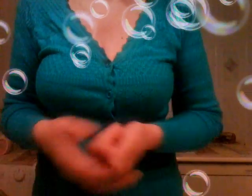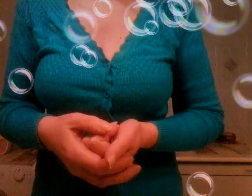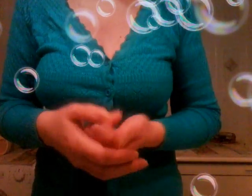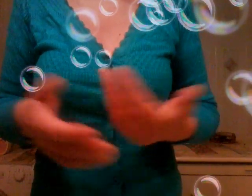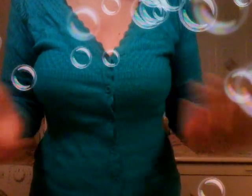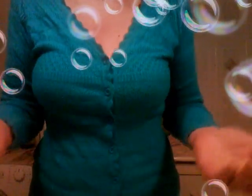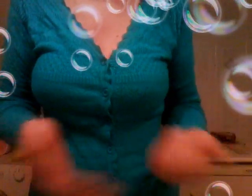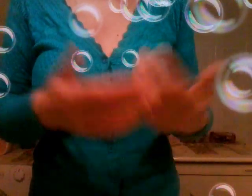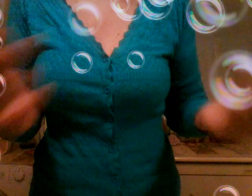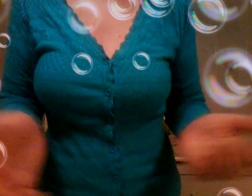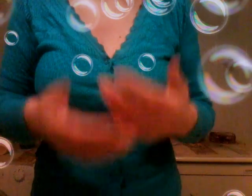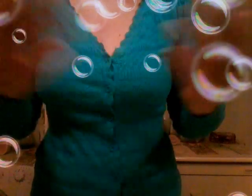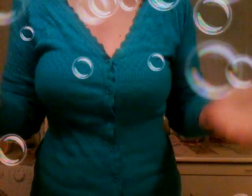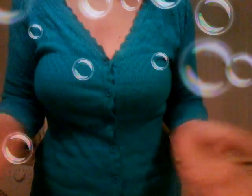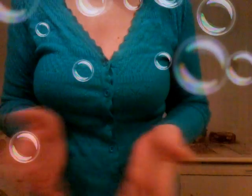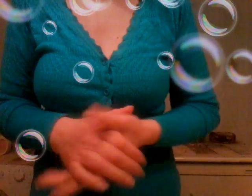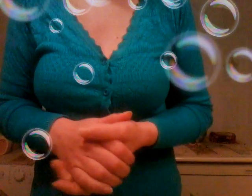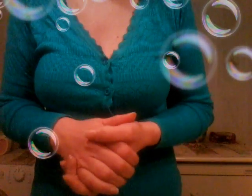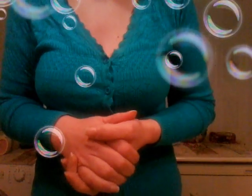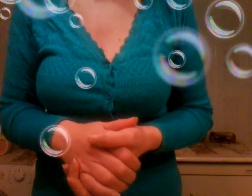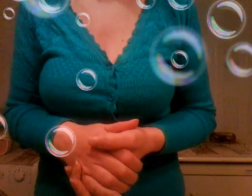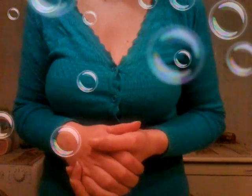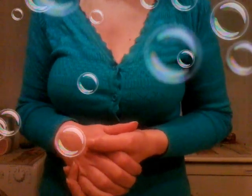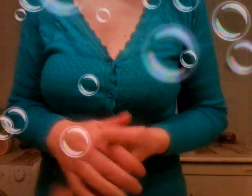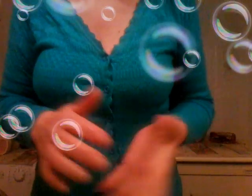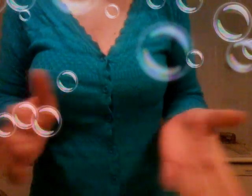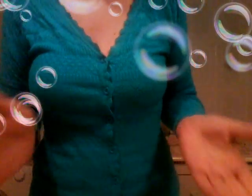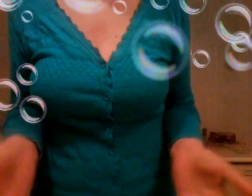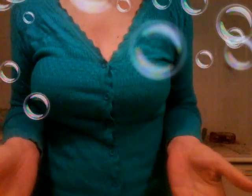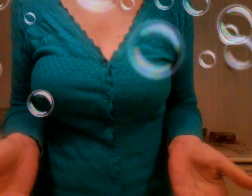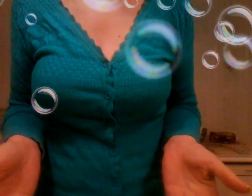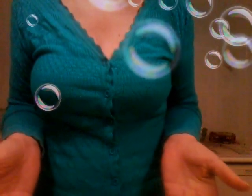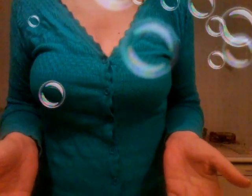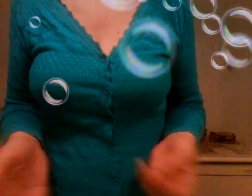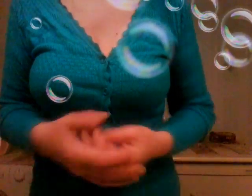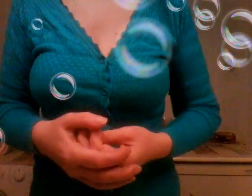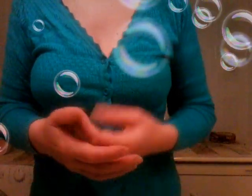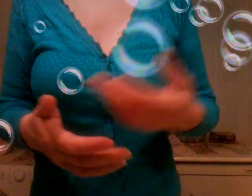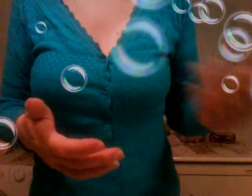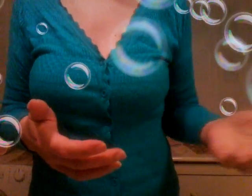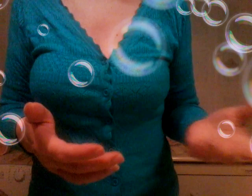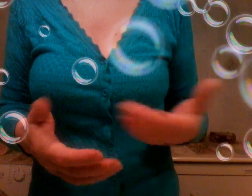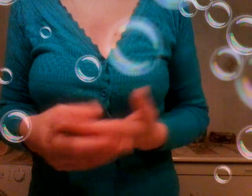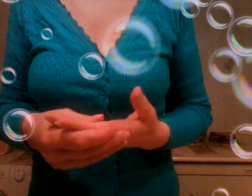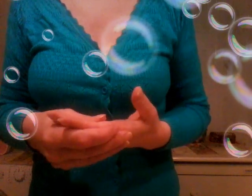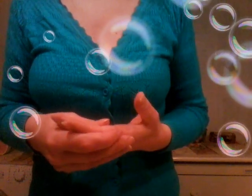donne poverini poveri tanto buoni benissimo contenti voi trovate una donna che